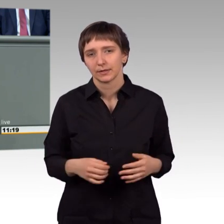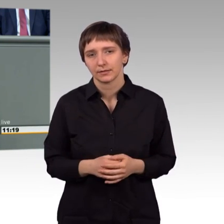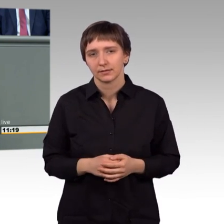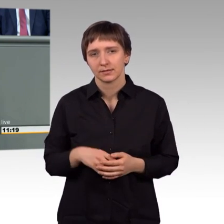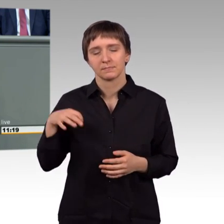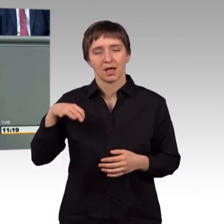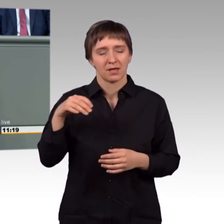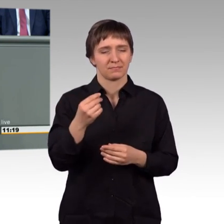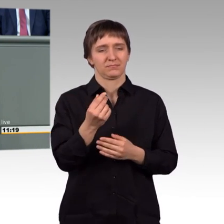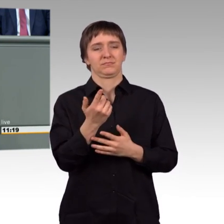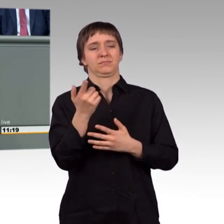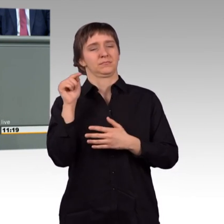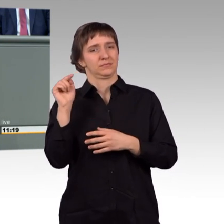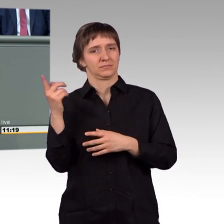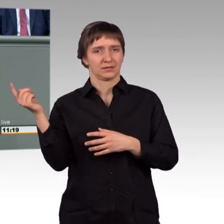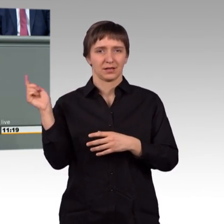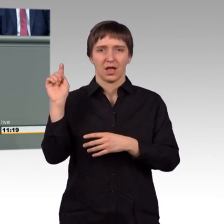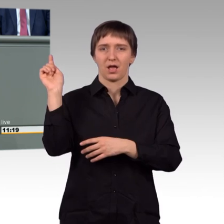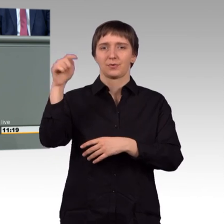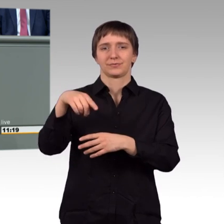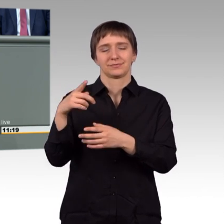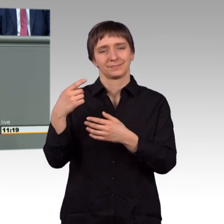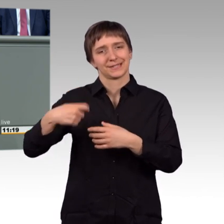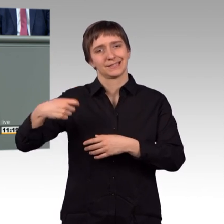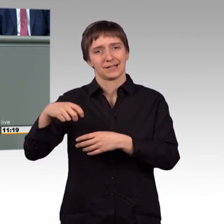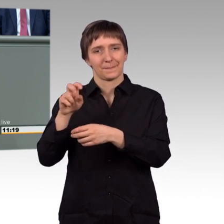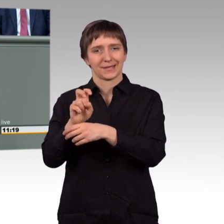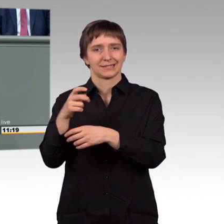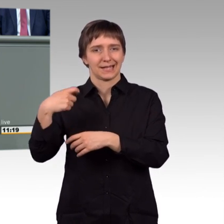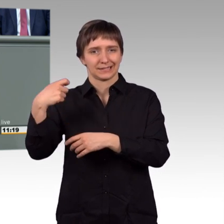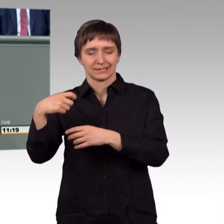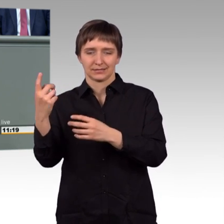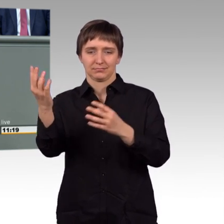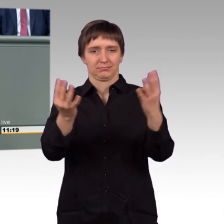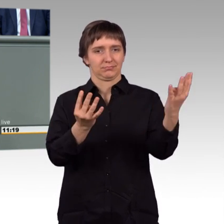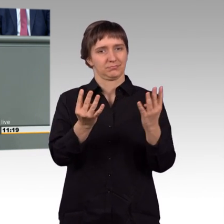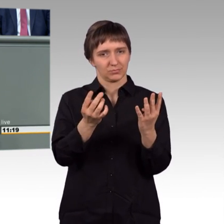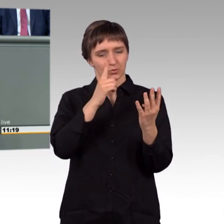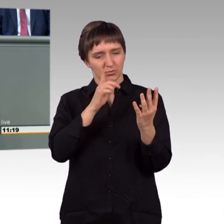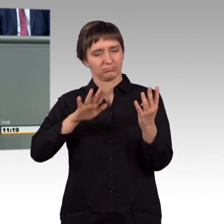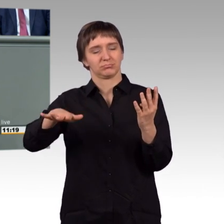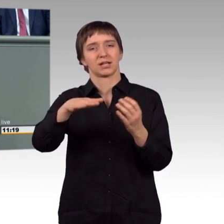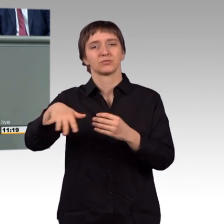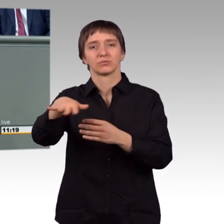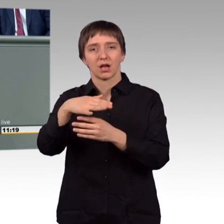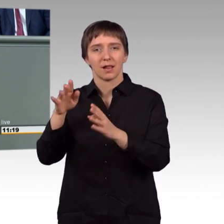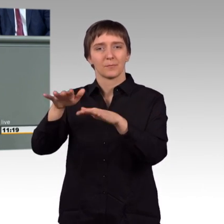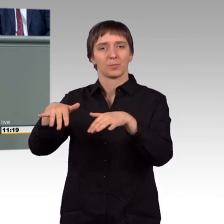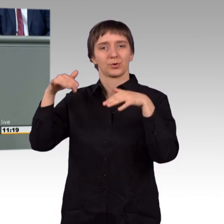Außenminister, Außenministerpräsidenten haben eigentlich fast nur zu ihrer nationalen Öffentlichkeit geredet. Der Dialog ist zu kurz